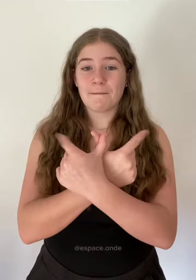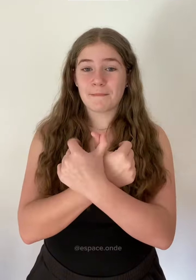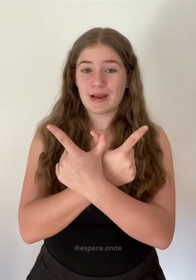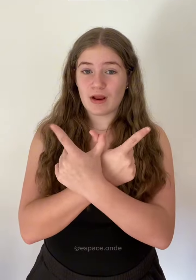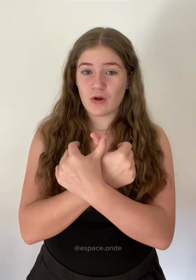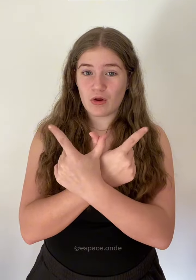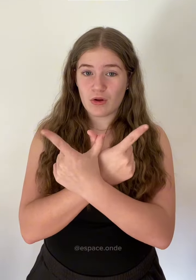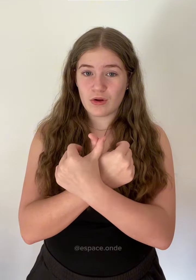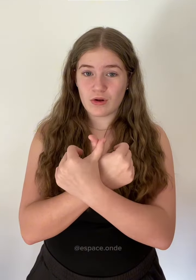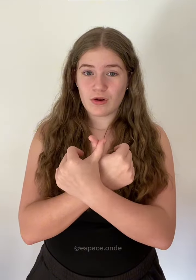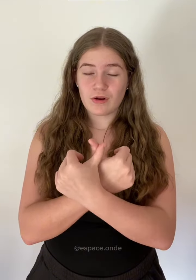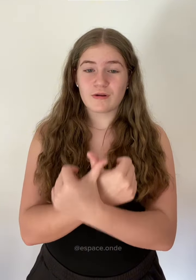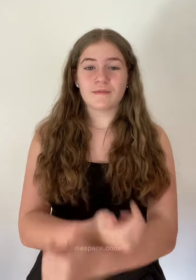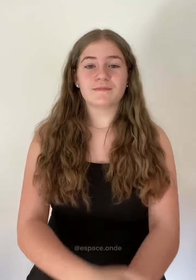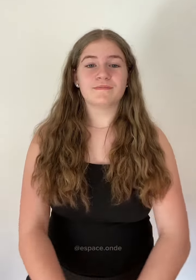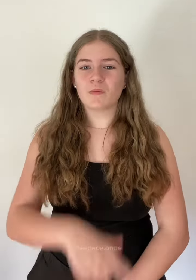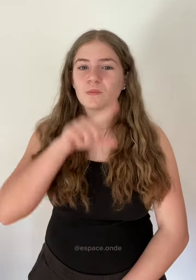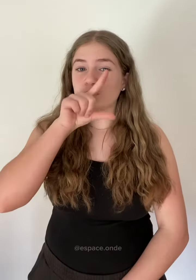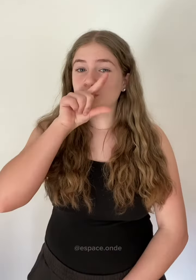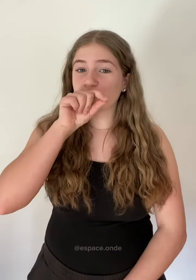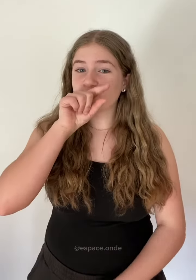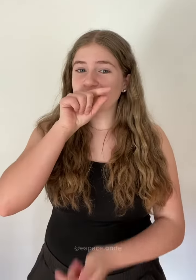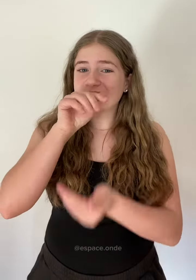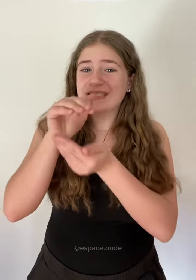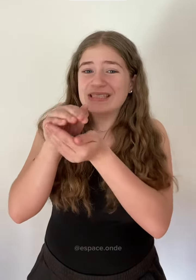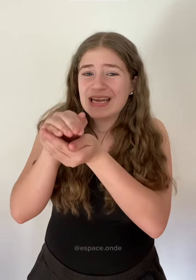libellule, poussin,